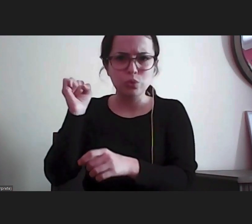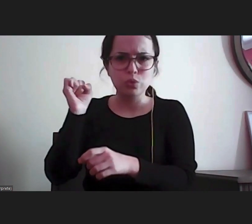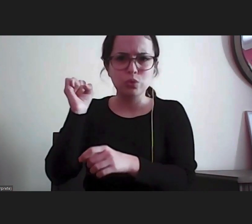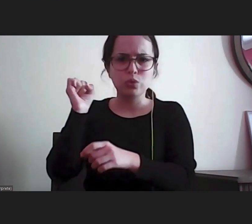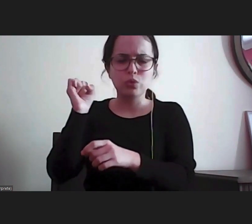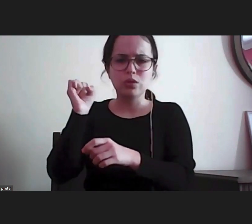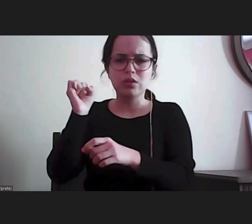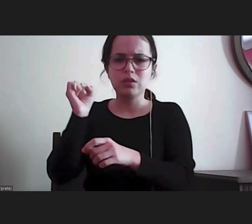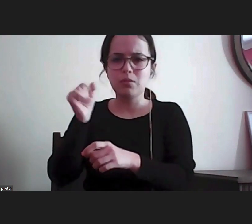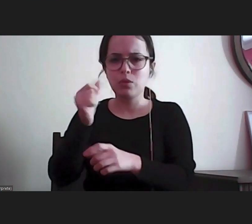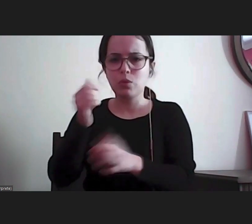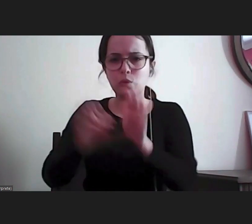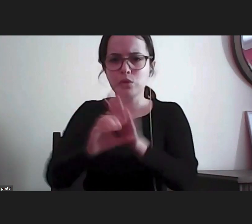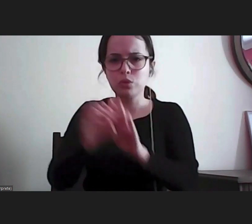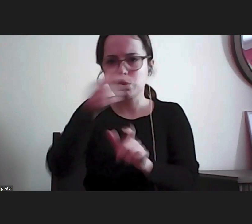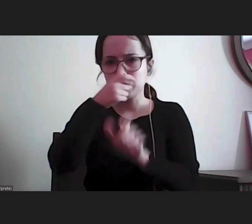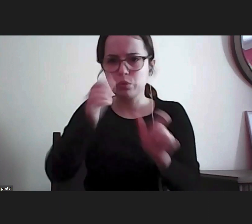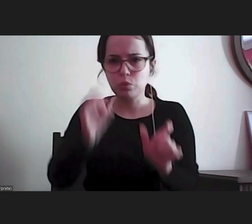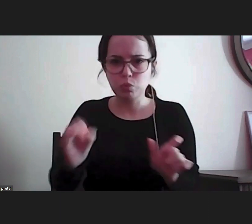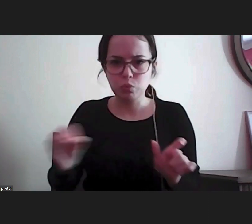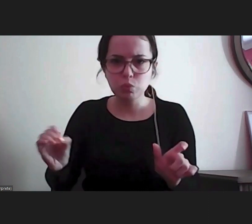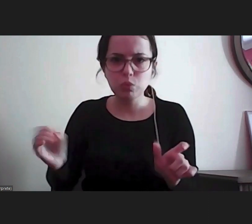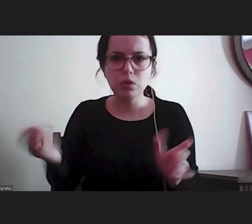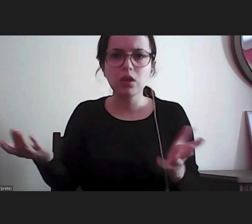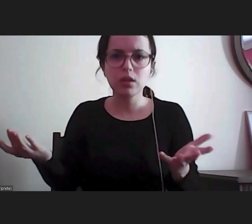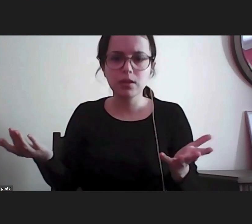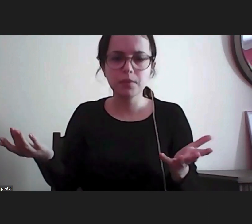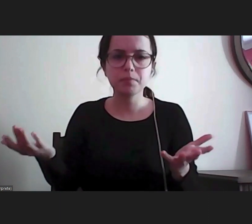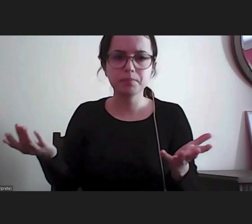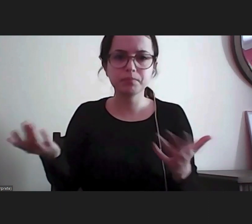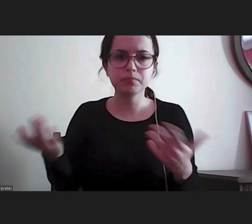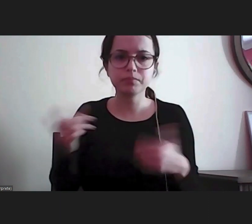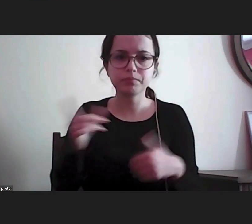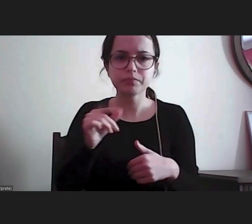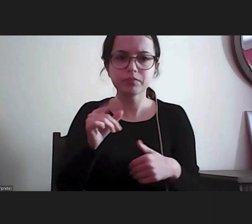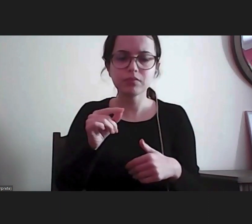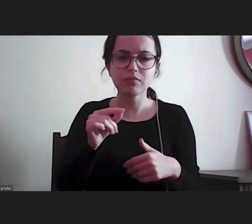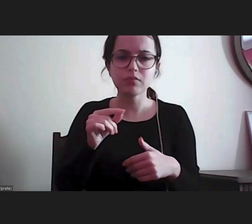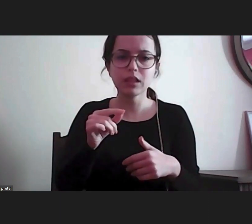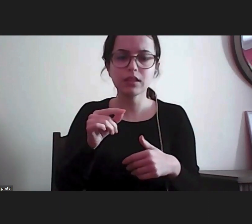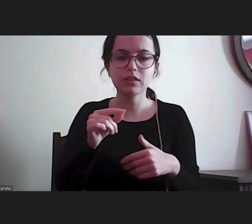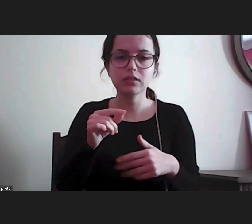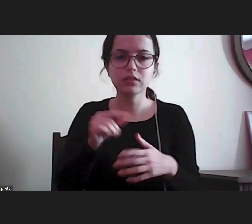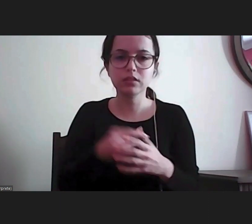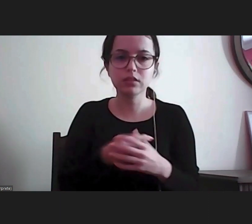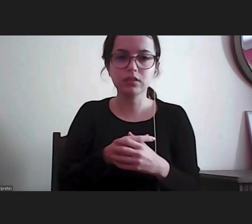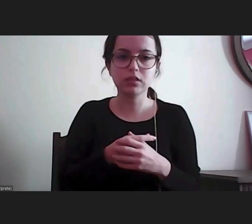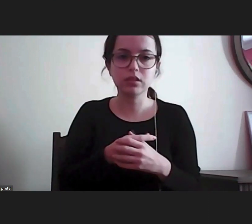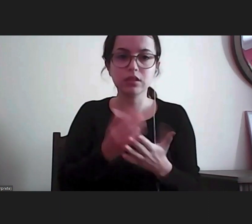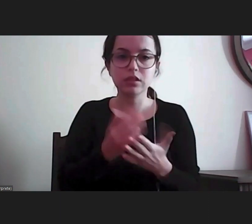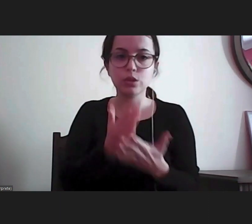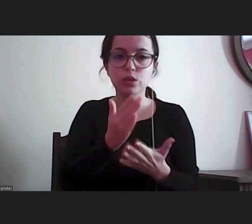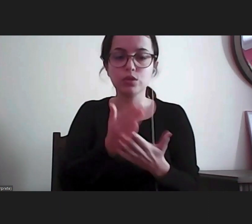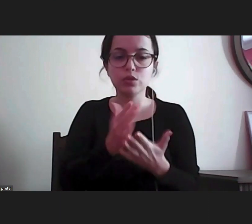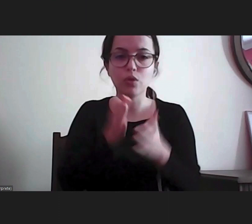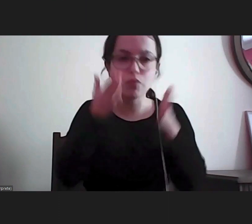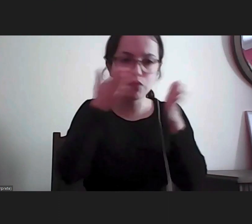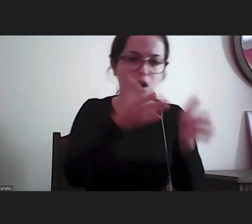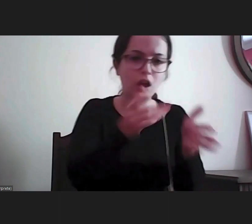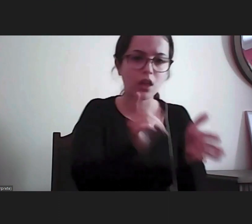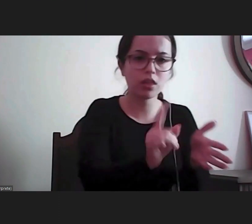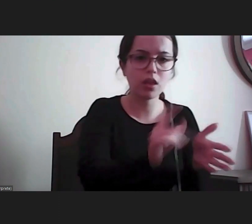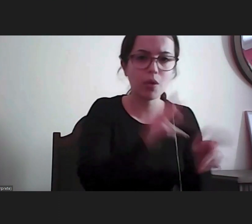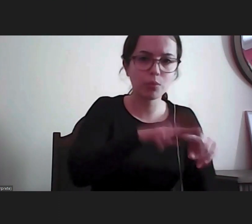humanos e também porque alargou o seu âmbito, não deixando de estar só virado para as